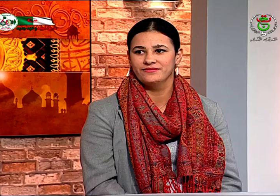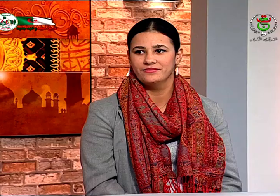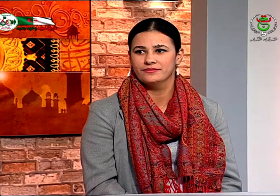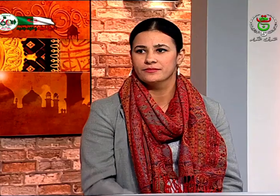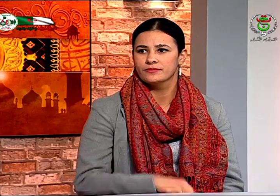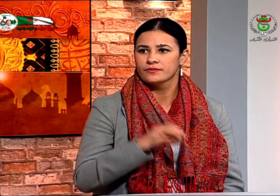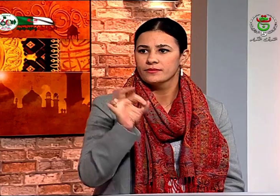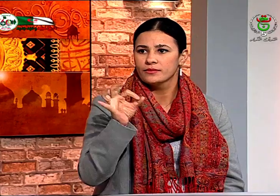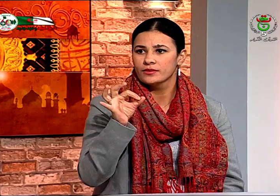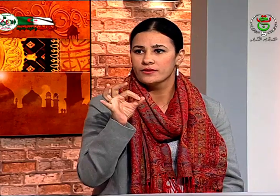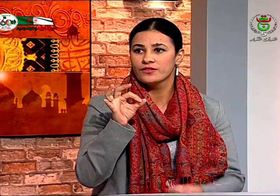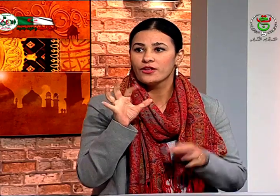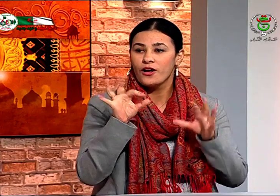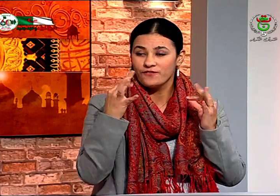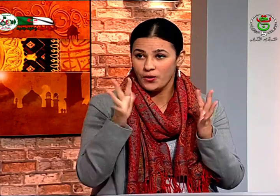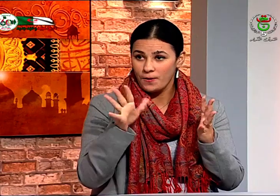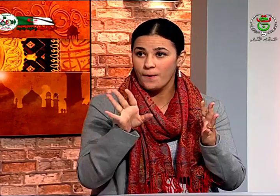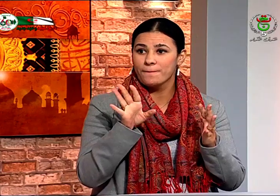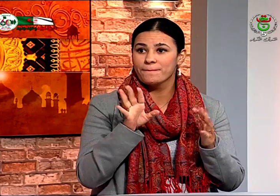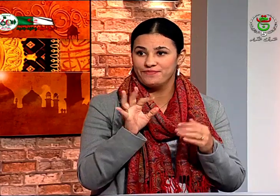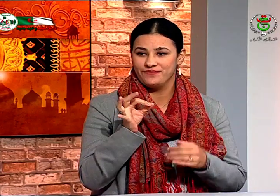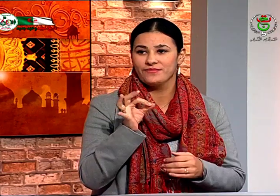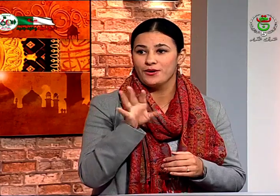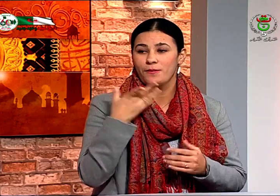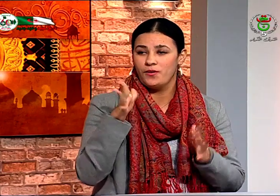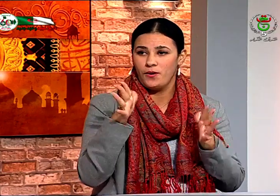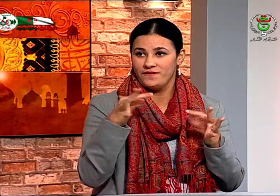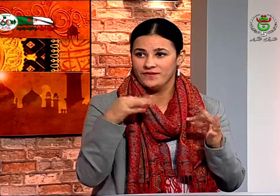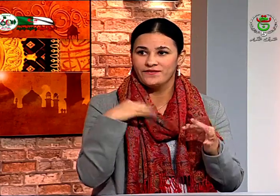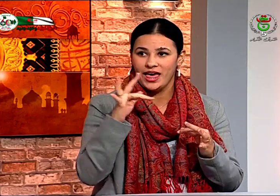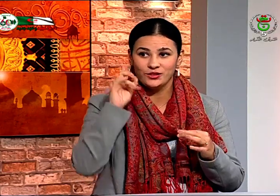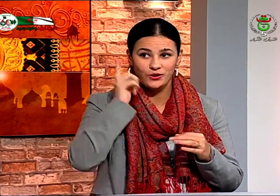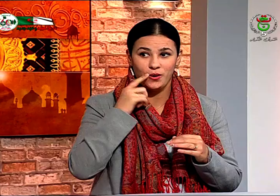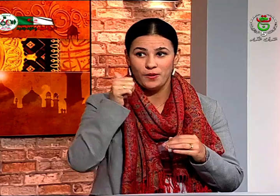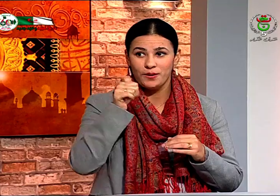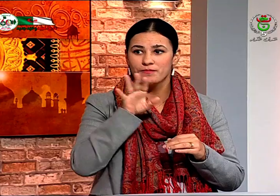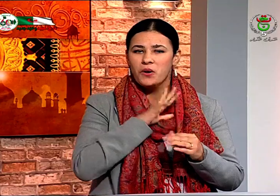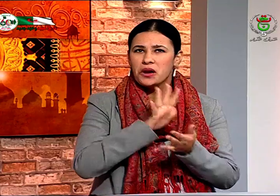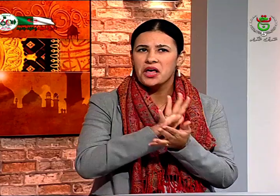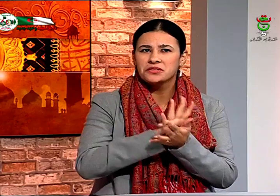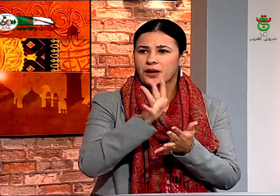كيف تعرف الأبوين أنك سماء نعم نعم كيف تعرف والدي أني أسماء